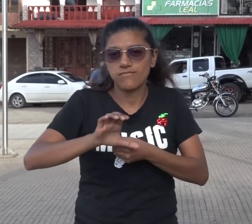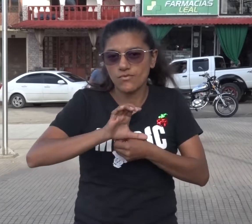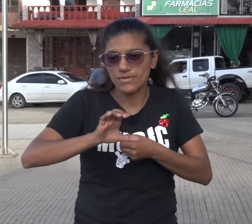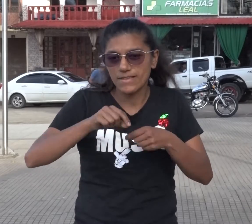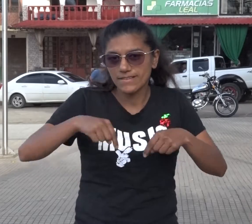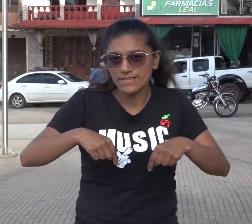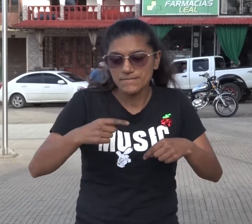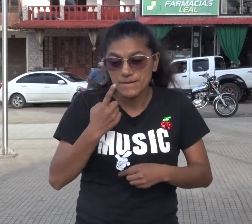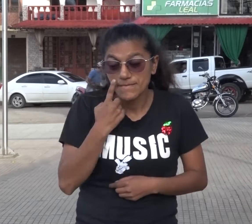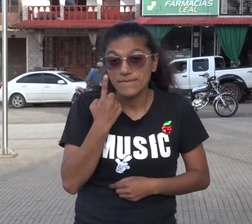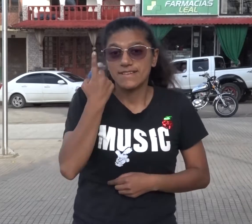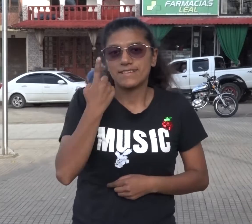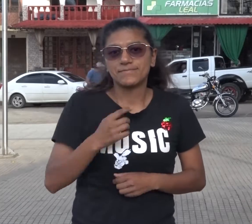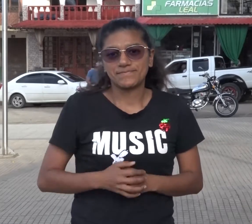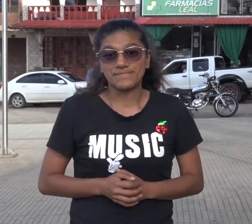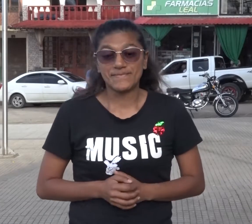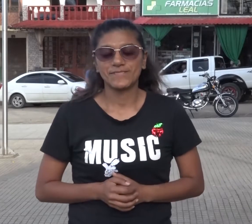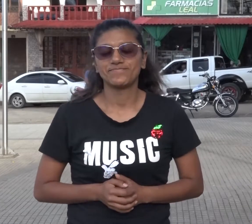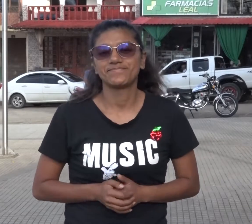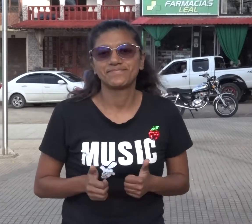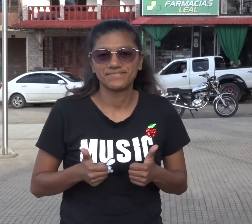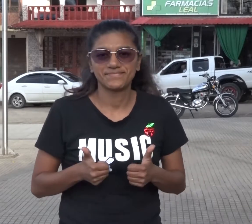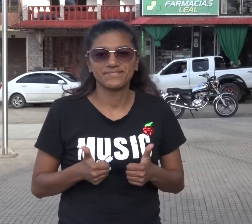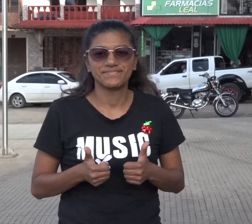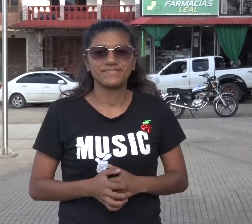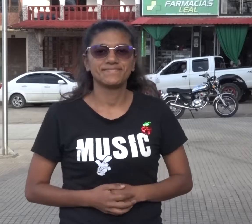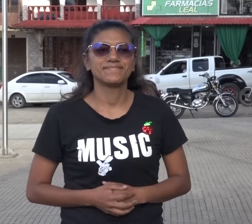yo vengo aquí al pueblo, yo estoy aquí en este pueblo.